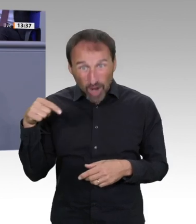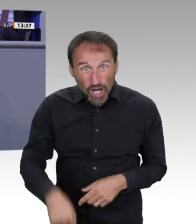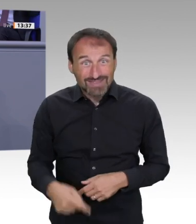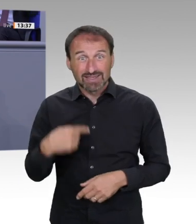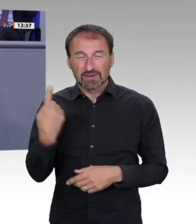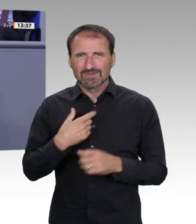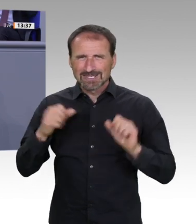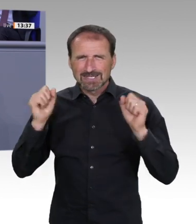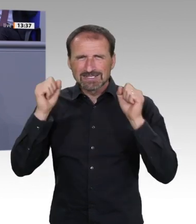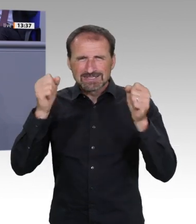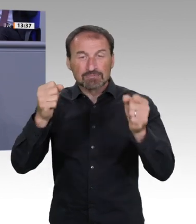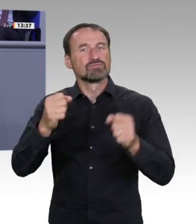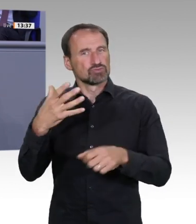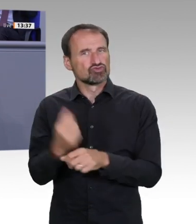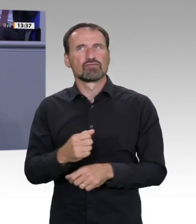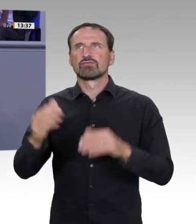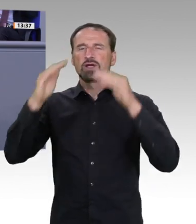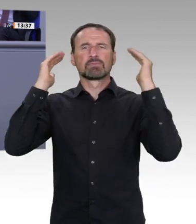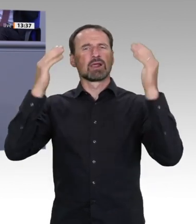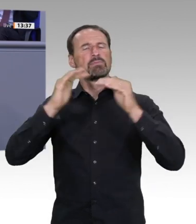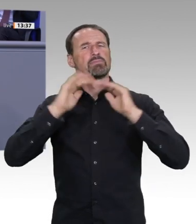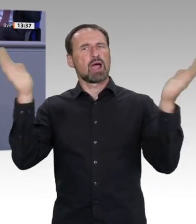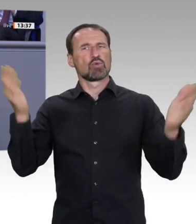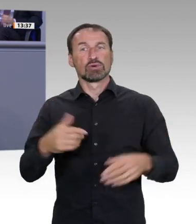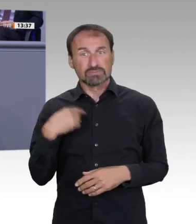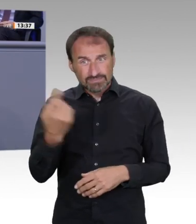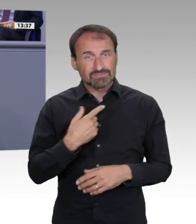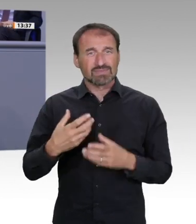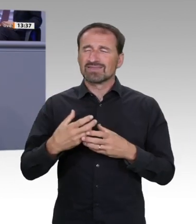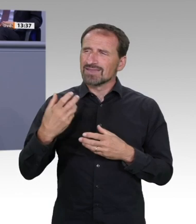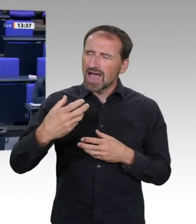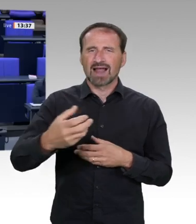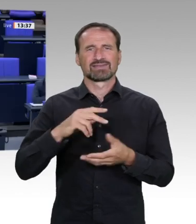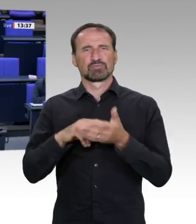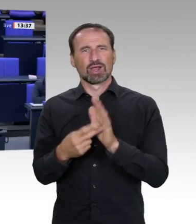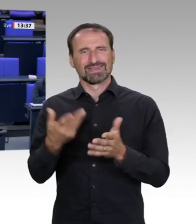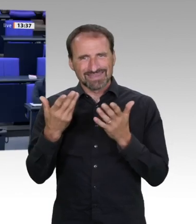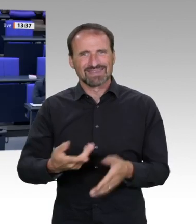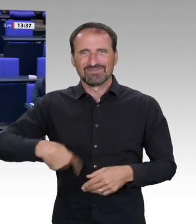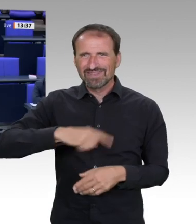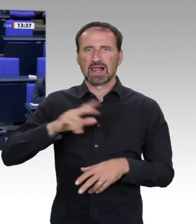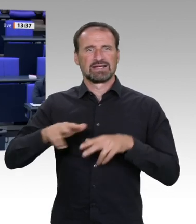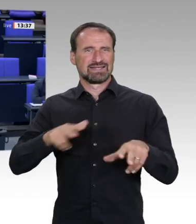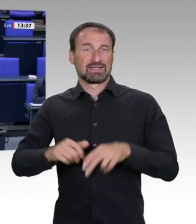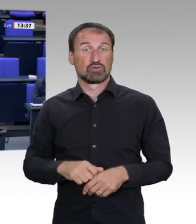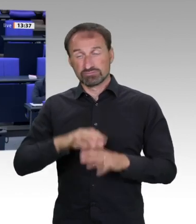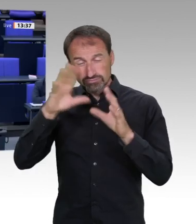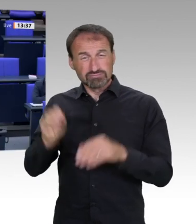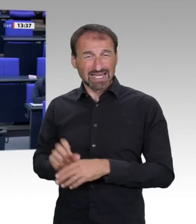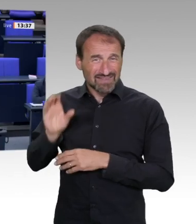ich sehe den Arnold Vaats. Und der Arnold Vaats, sein Bundesland Sachsen, hat 105 Millionen Euro aus dem Digitalpakt gebunden.